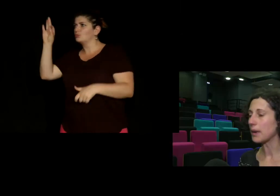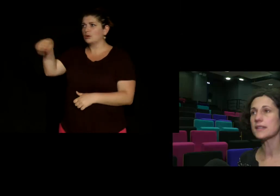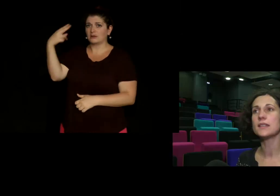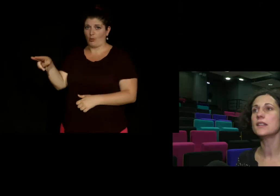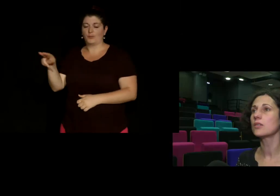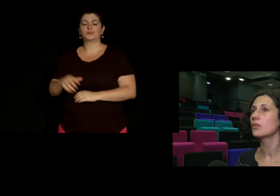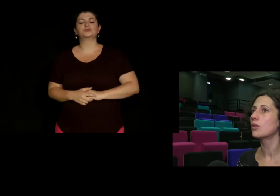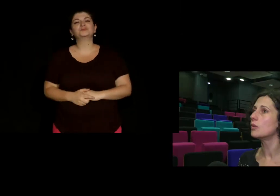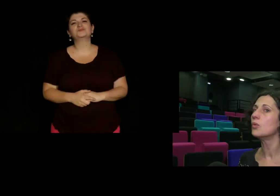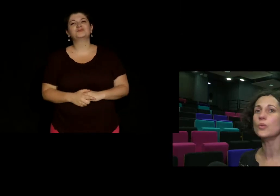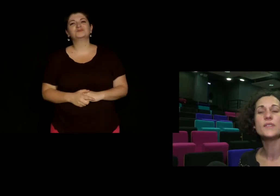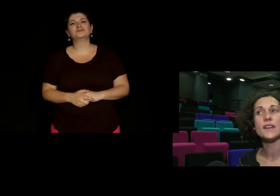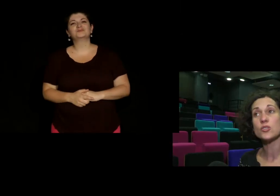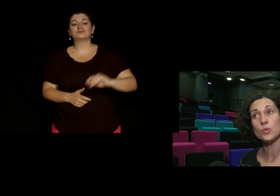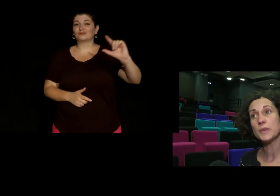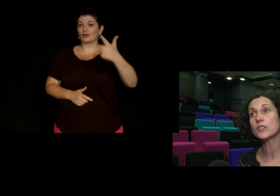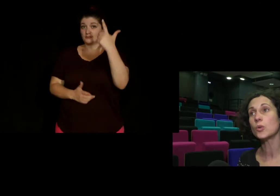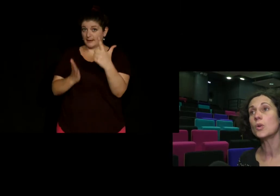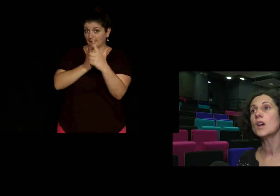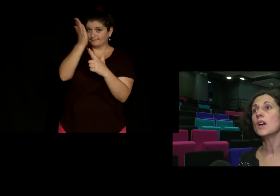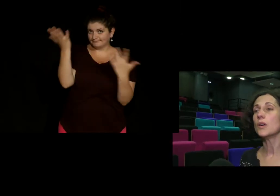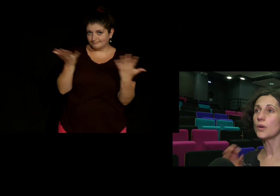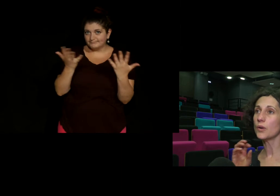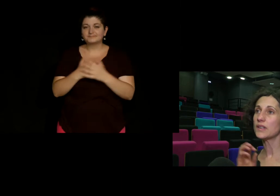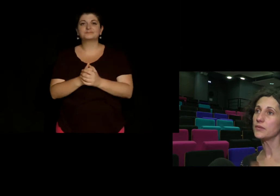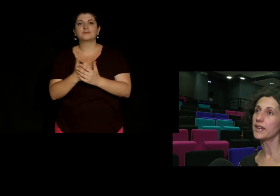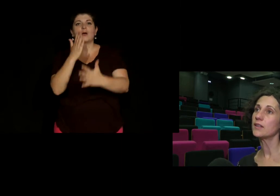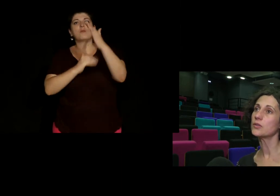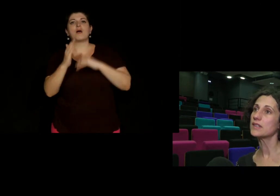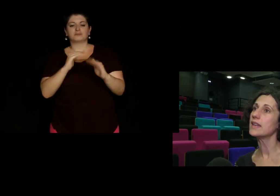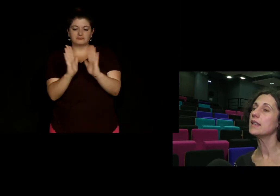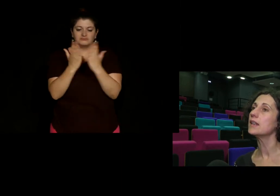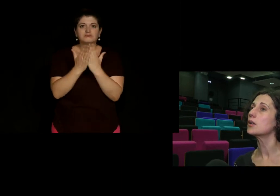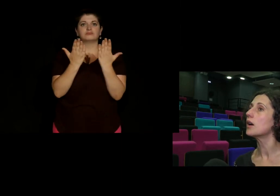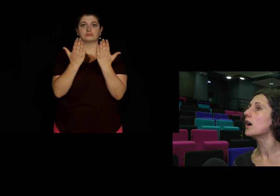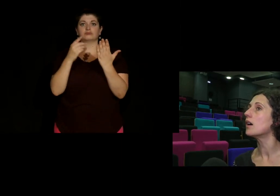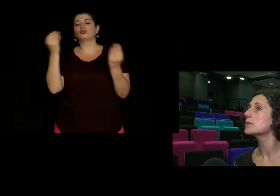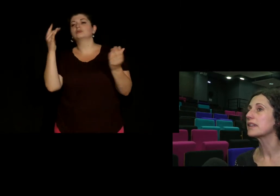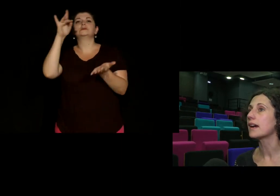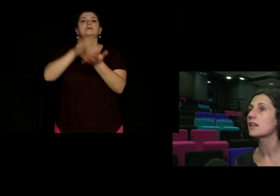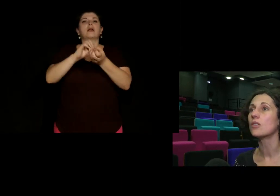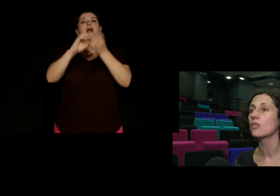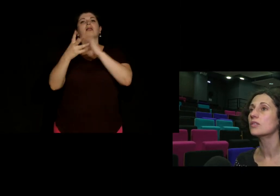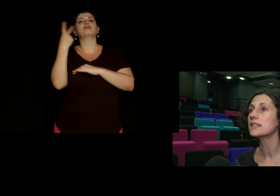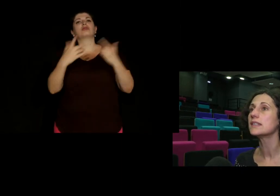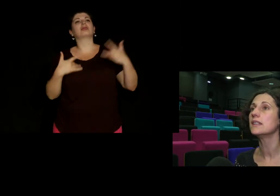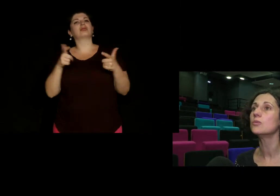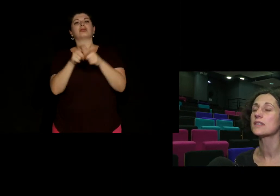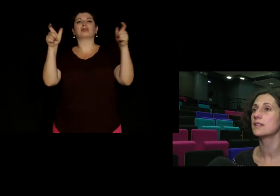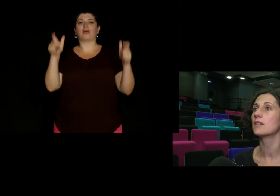pratiques comme l'usage de pictos qui viennent signaler un spectacle en langue des signes ou un